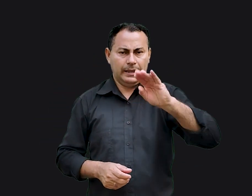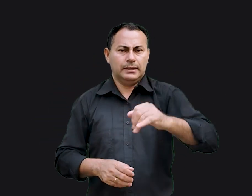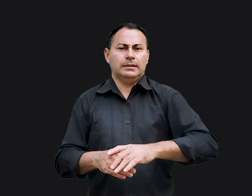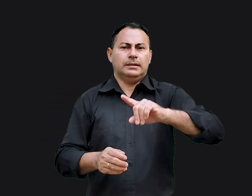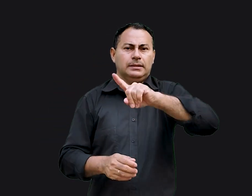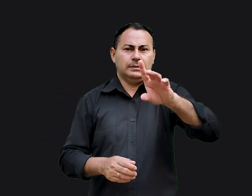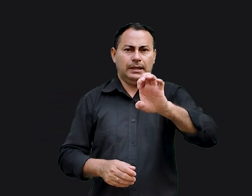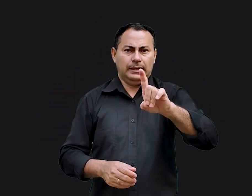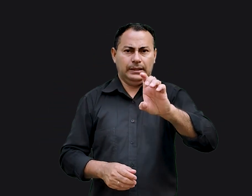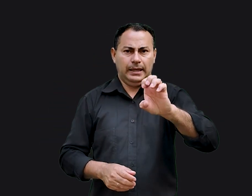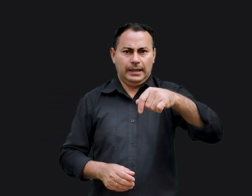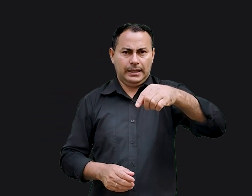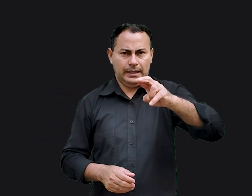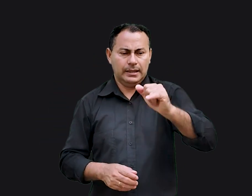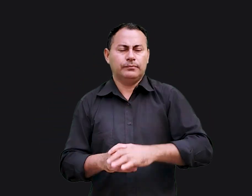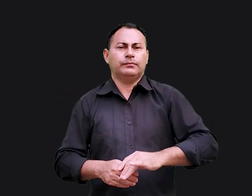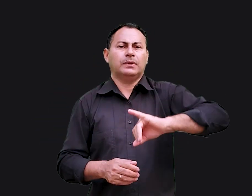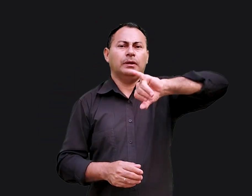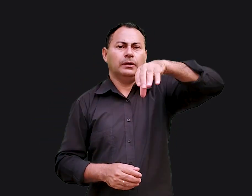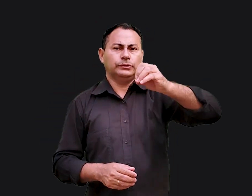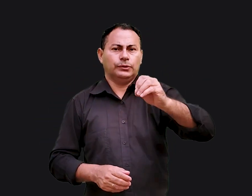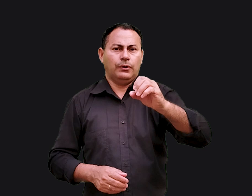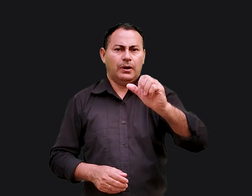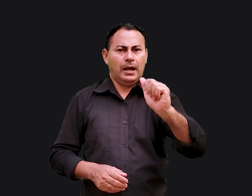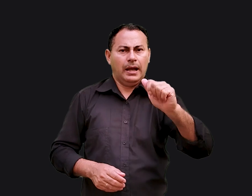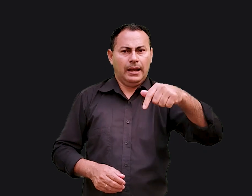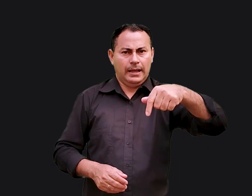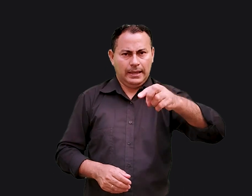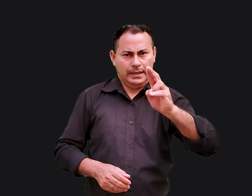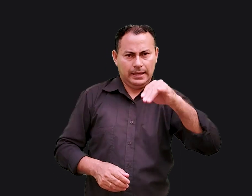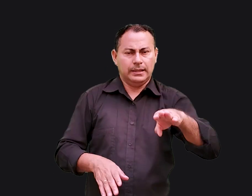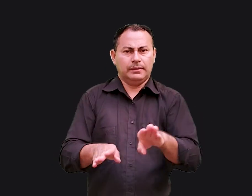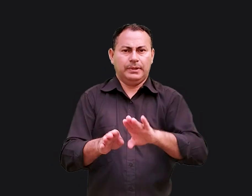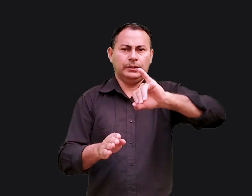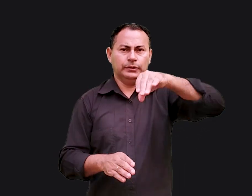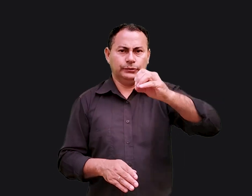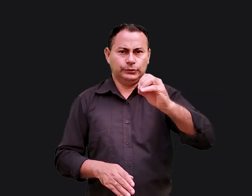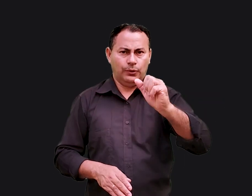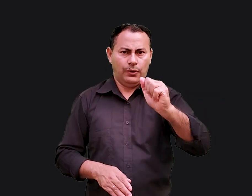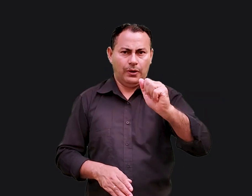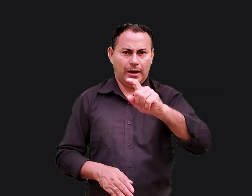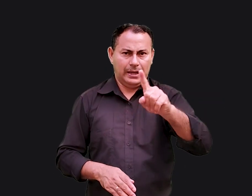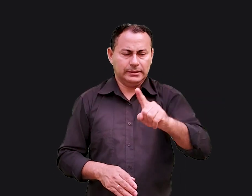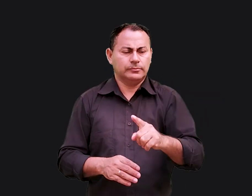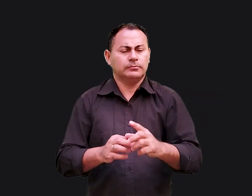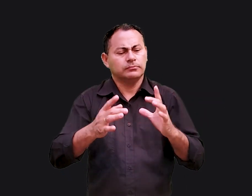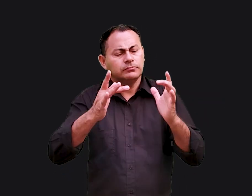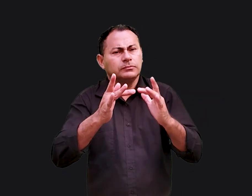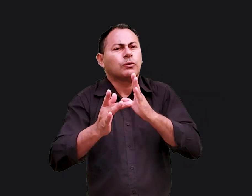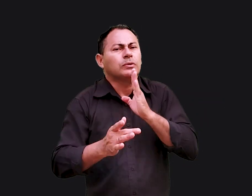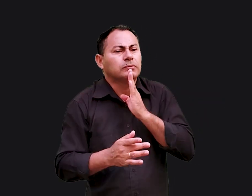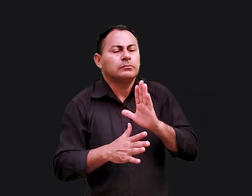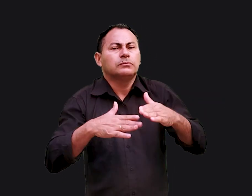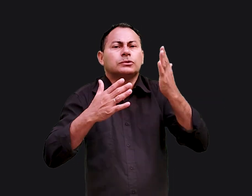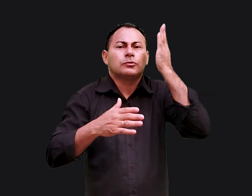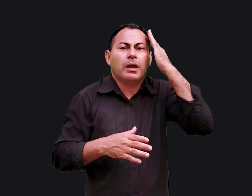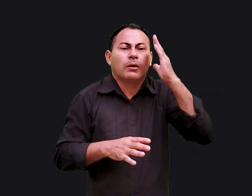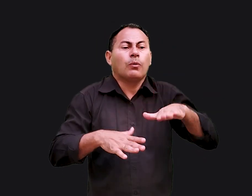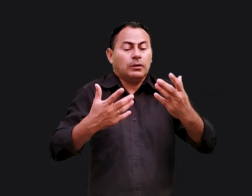de Zebequias, como, por exemplo, Joaquim e Jeoás. Se você estiver familiarizado com eles e souber quando